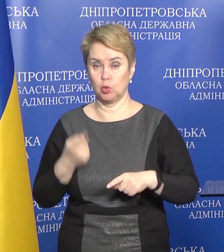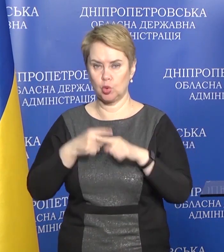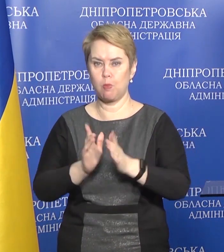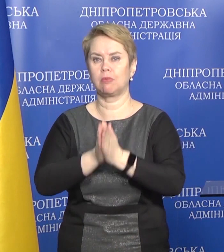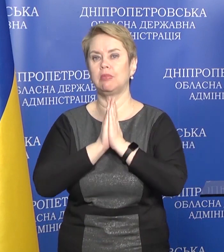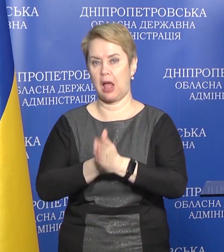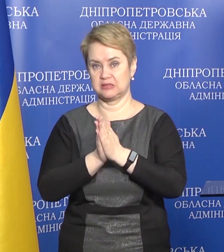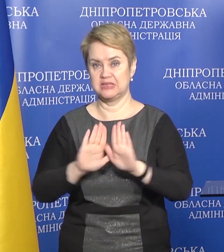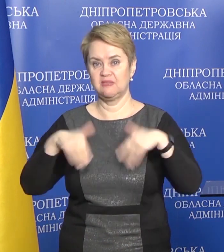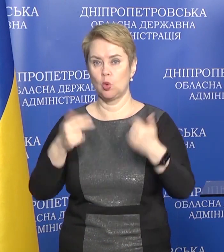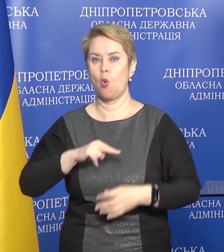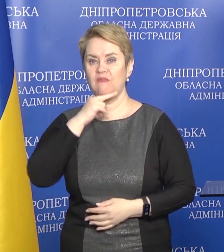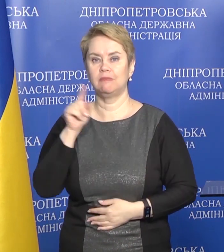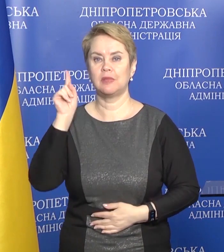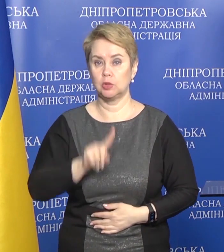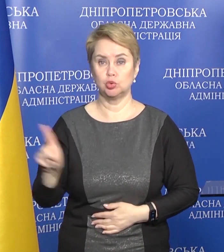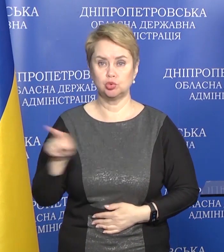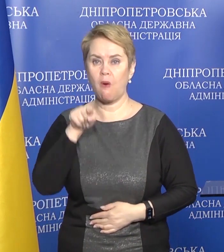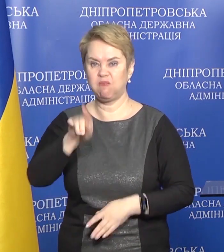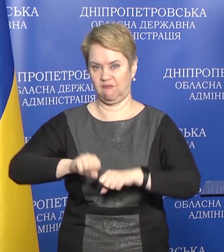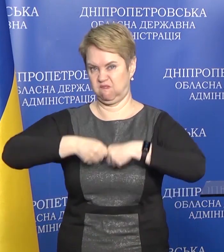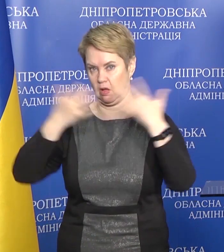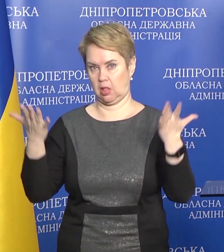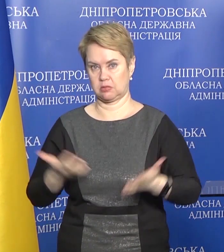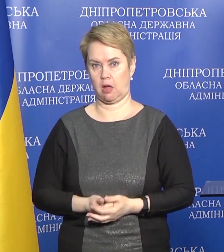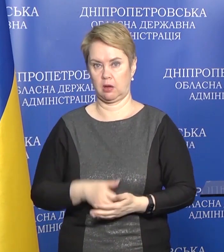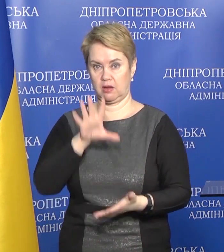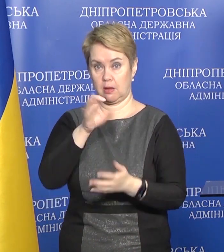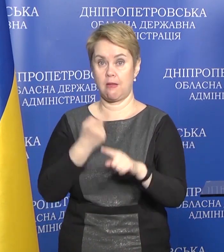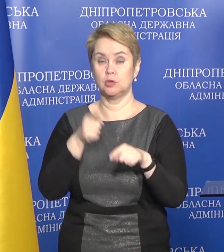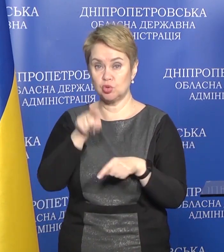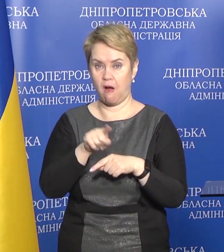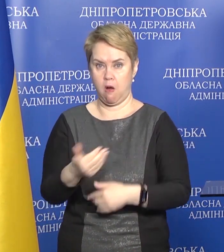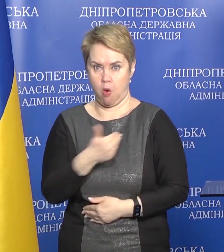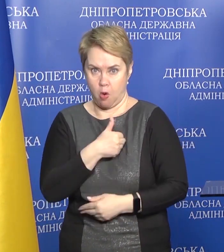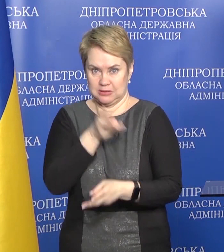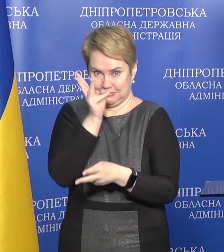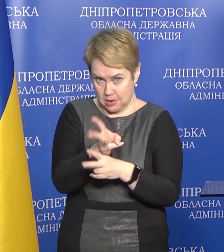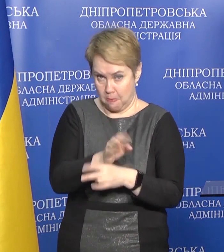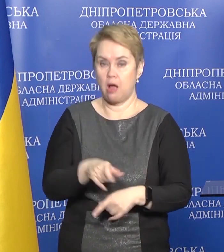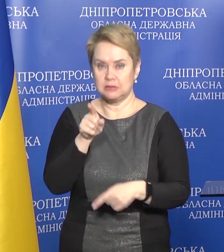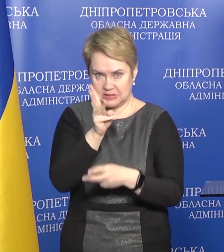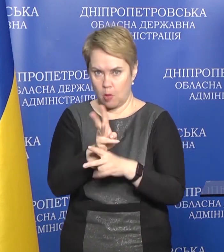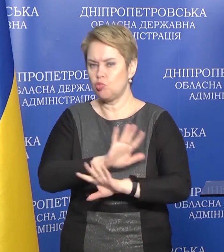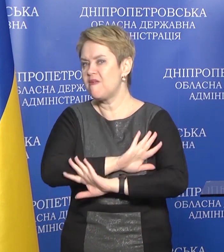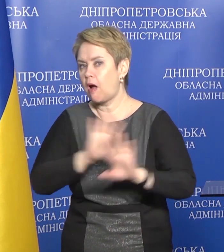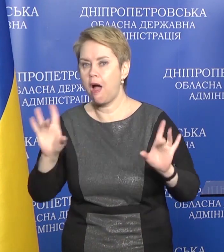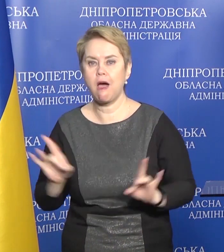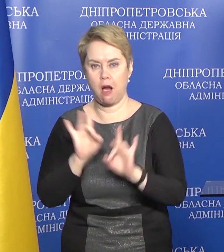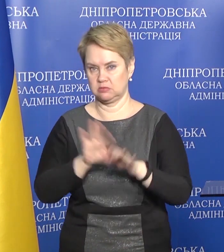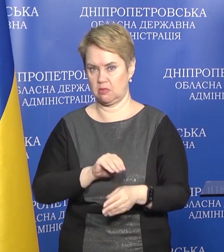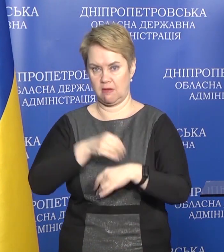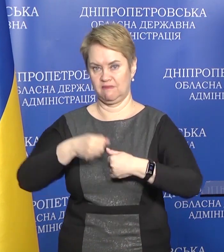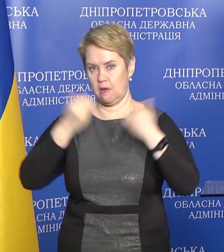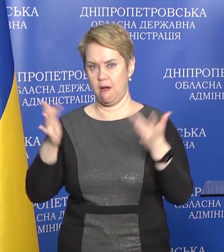Тому, будь ласка, зверніть увагу на те, що ви викладаєте. Якщо вам кортить зняти, знімайте, але в ніякому разі не